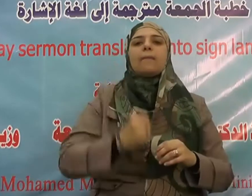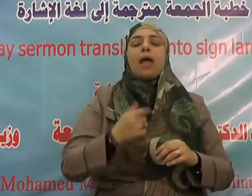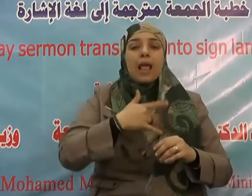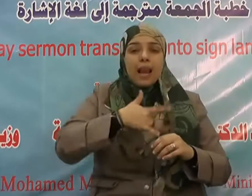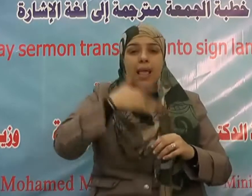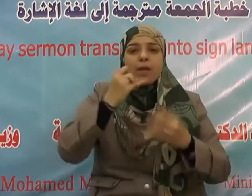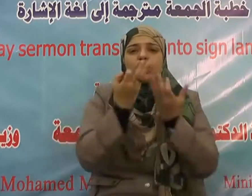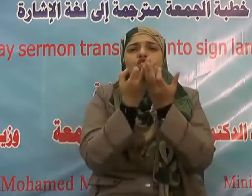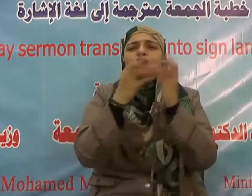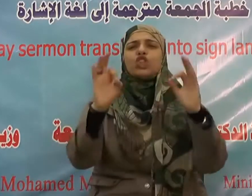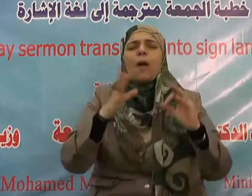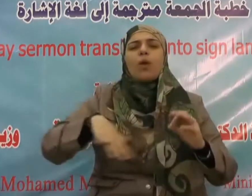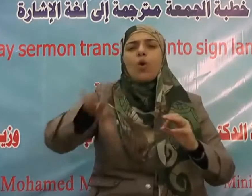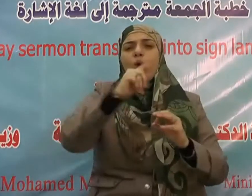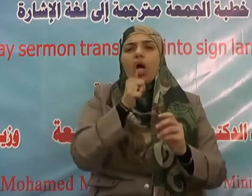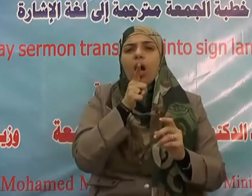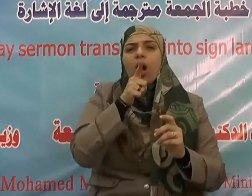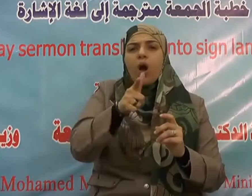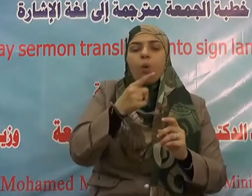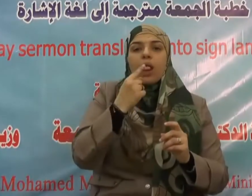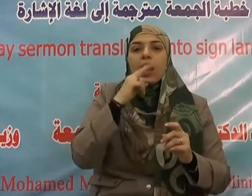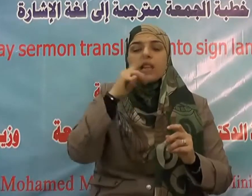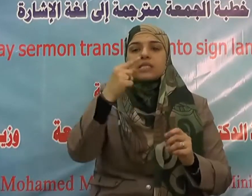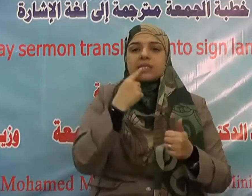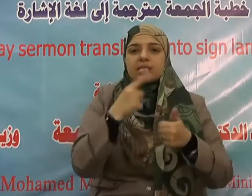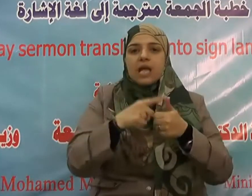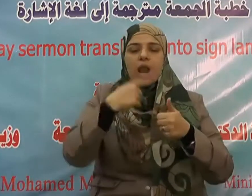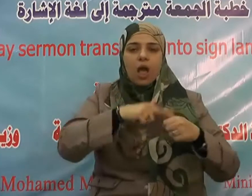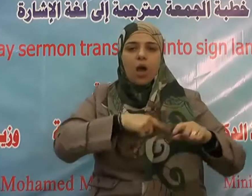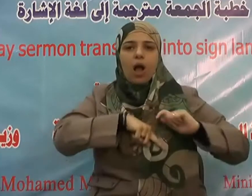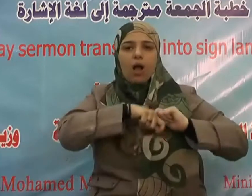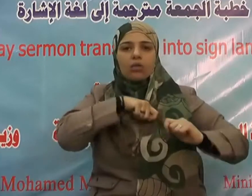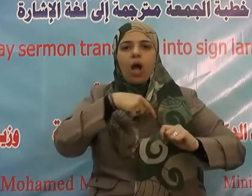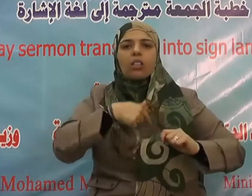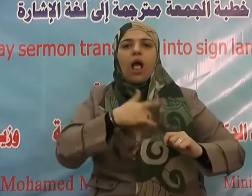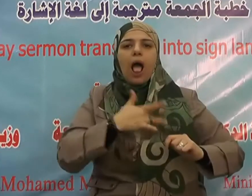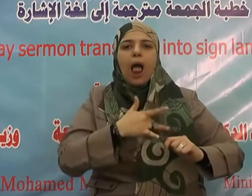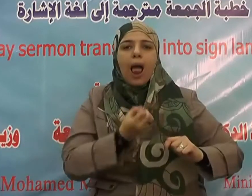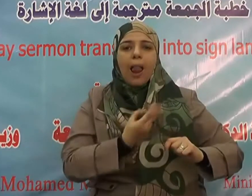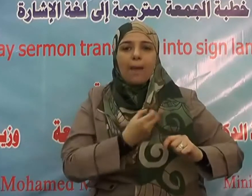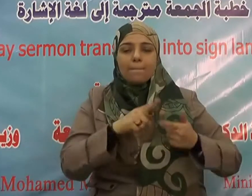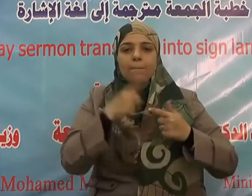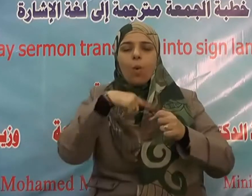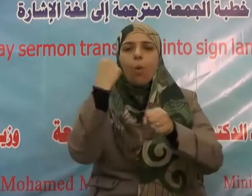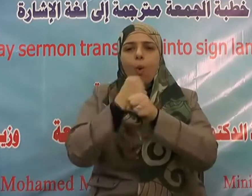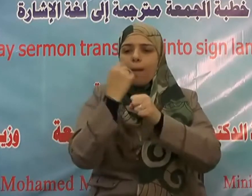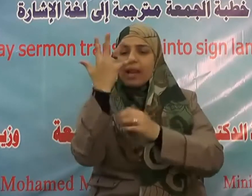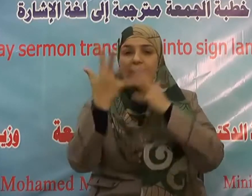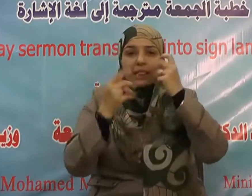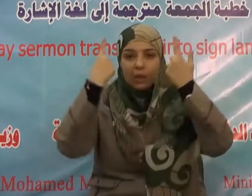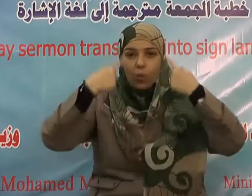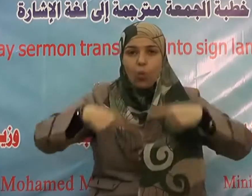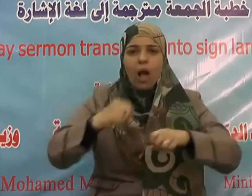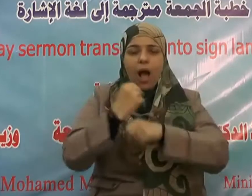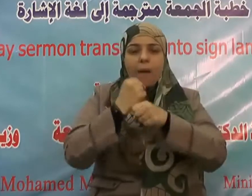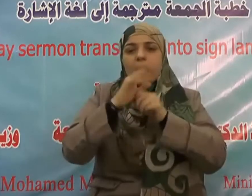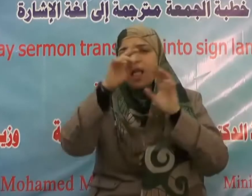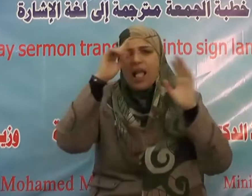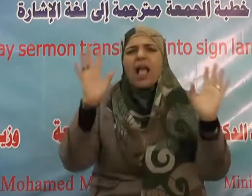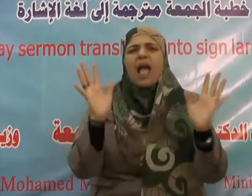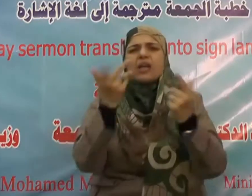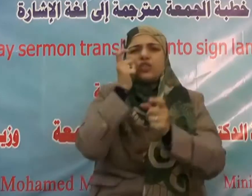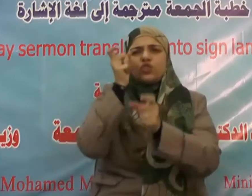الإيمان فقال صلى الله عليه وسلم أن تؤمن بالله وملائكته